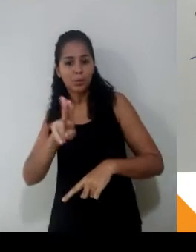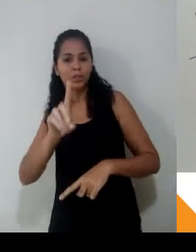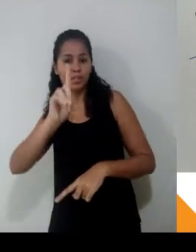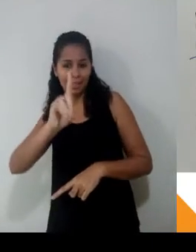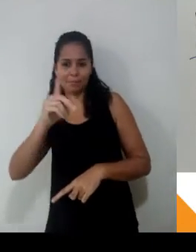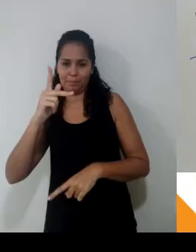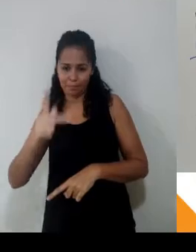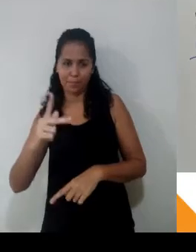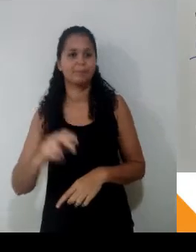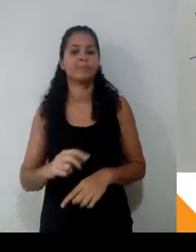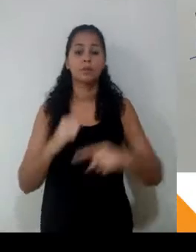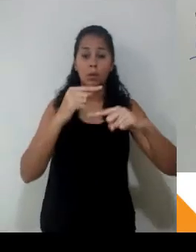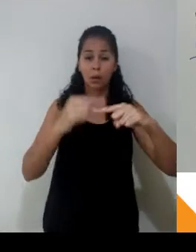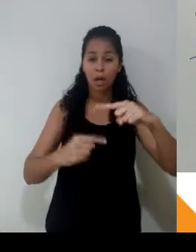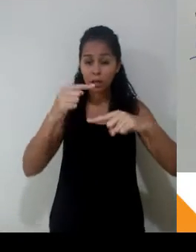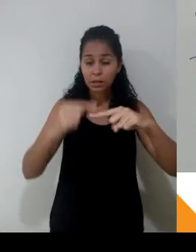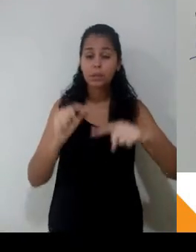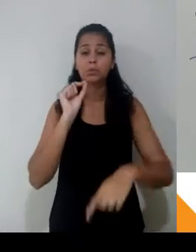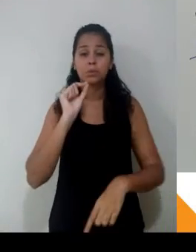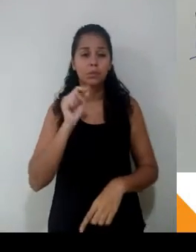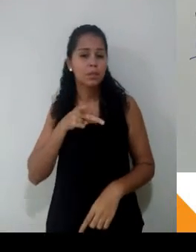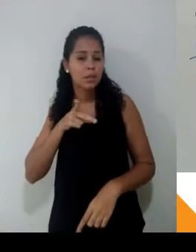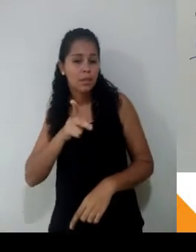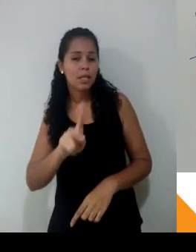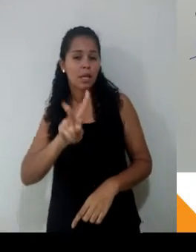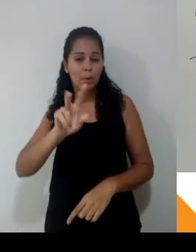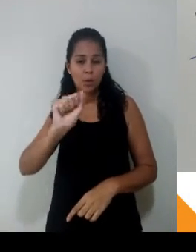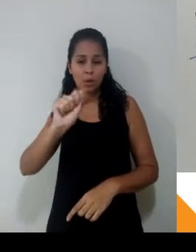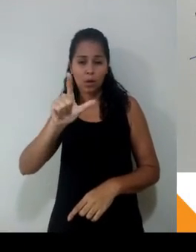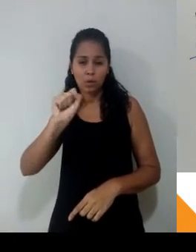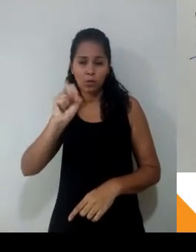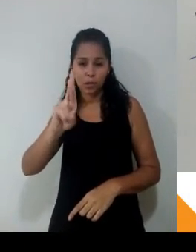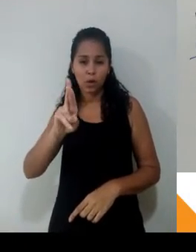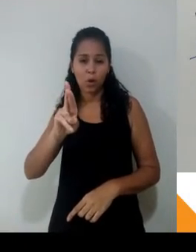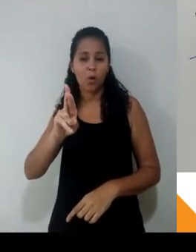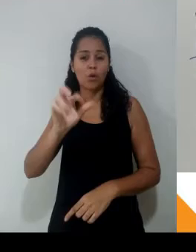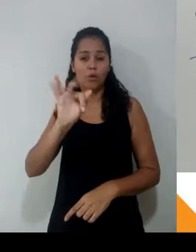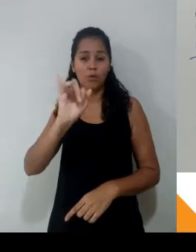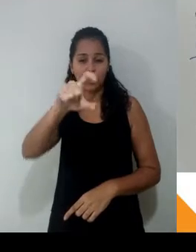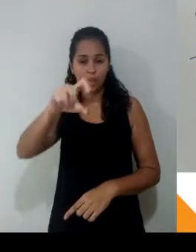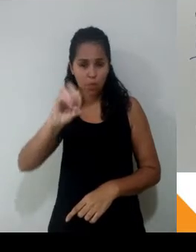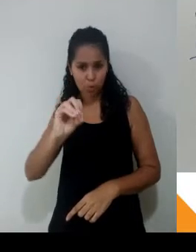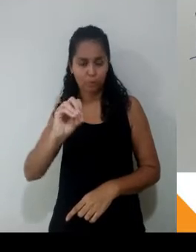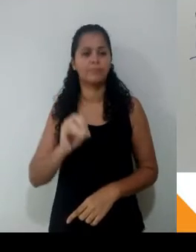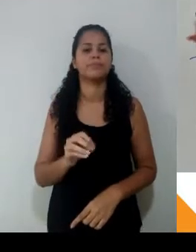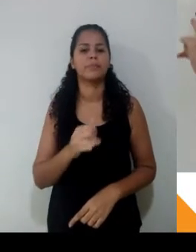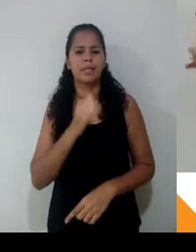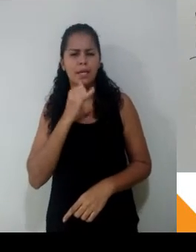Exemplos. Velocidade e distância. Velocidade e distância são grandezas diretamente proporcionais porque a gente pode interpretar de